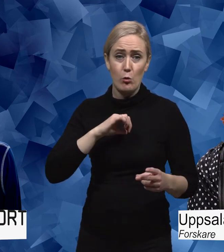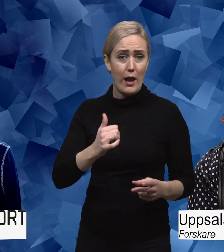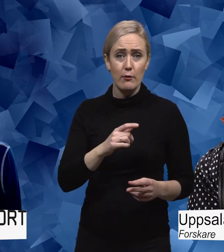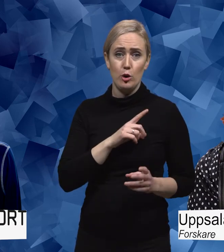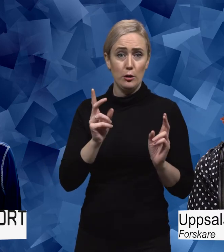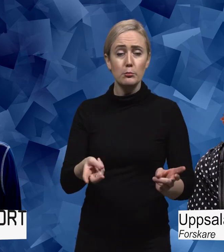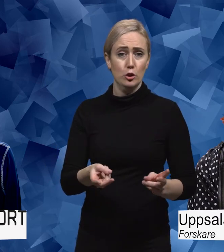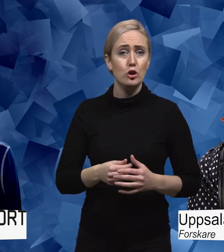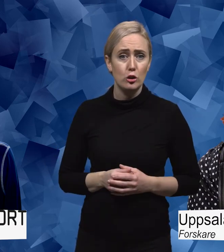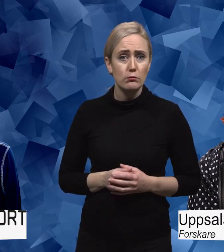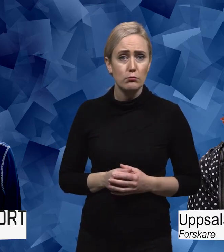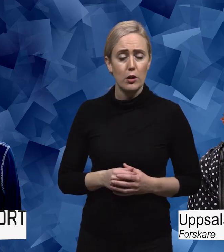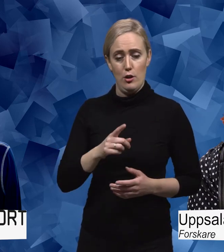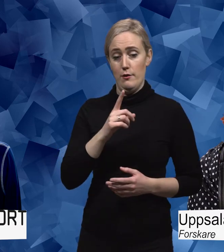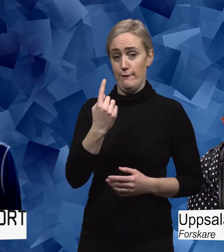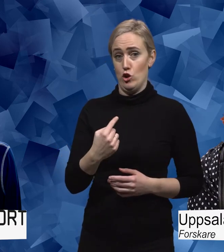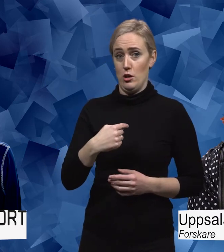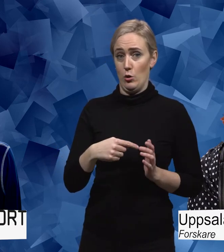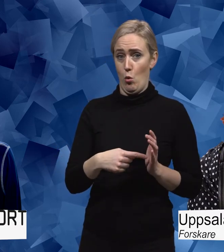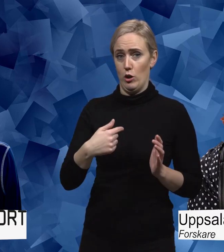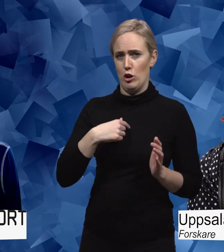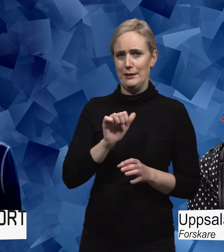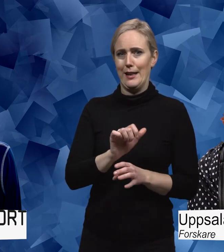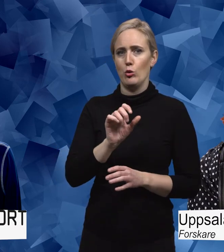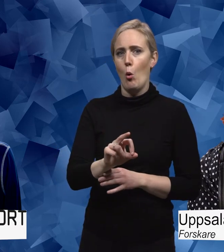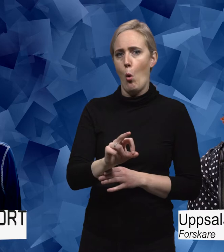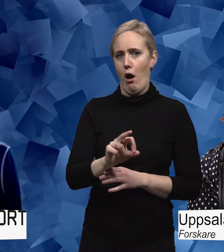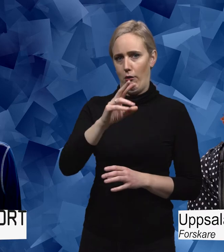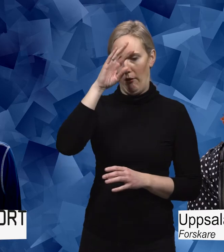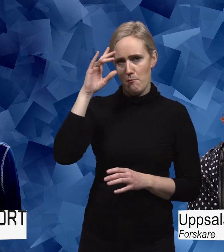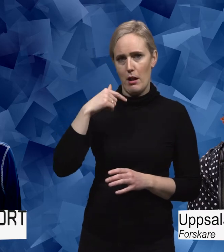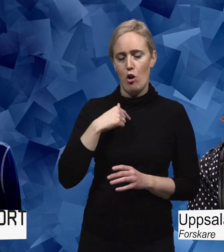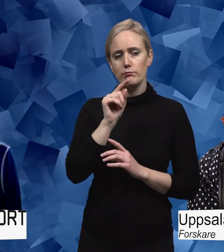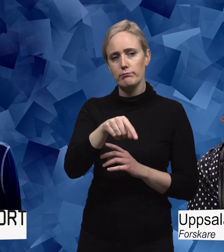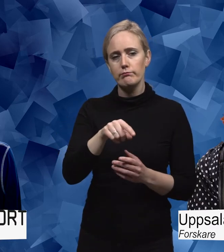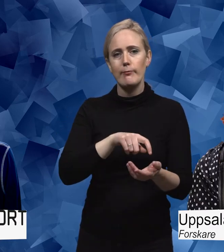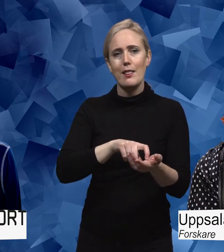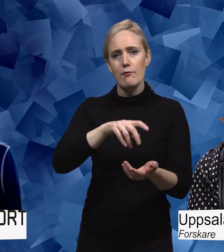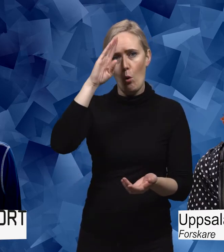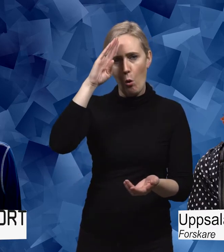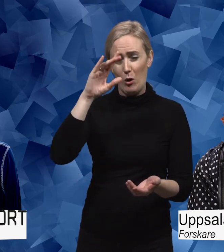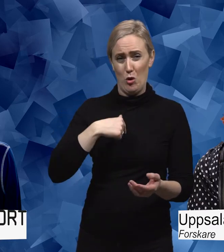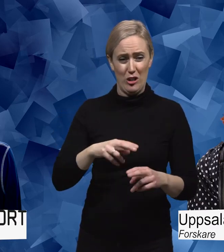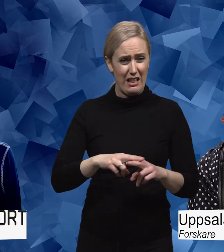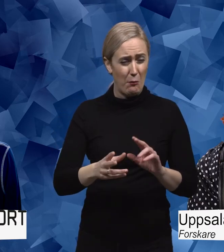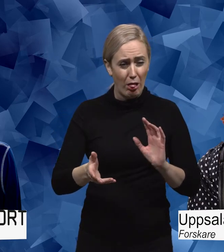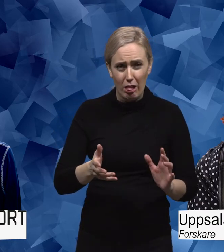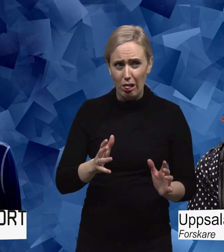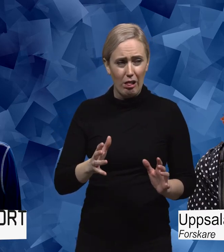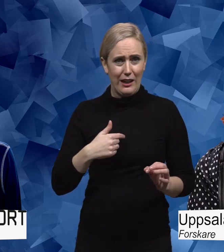att när jag första gången när jag var 16 år och första gången gick till neurolog. Jag kände ju mig väldigt obekväm i den här ovana miljön. Och